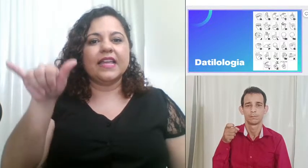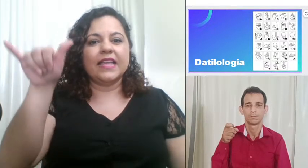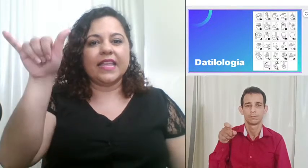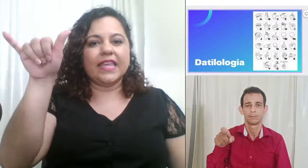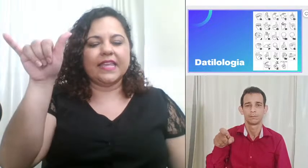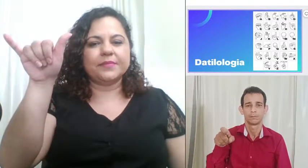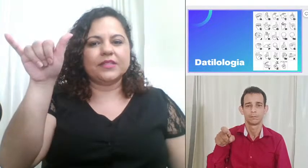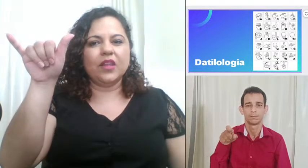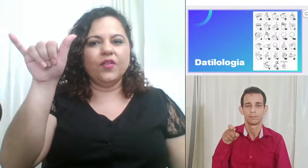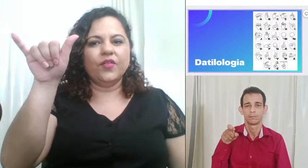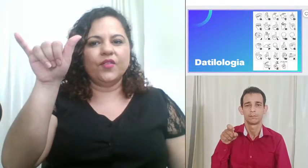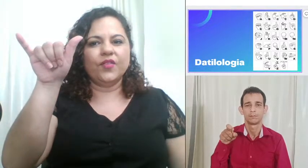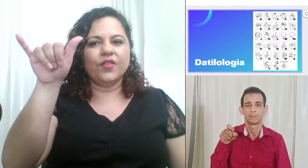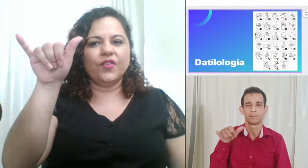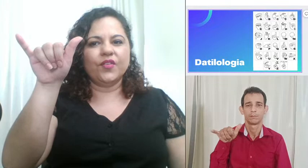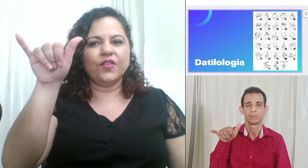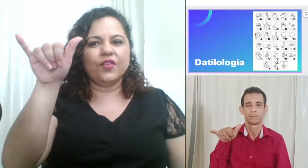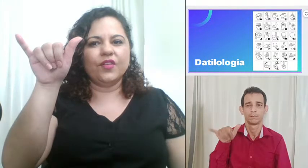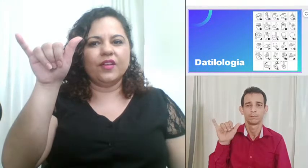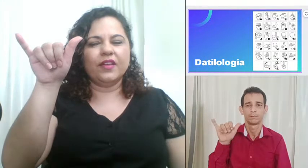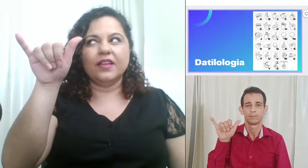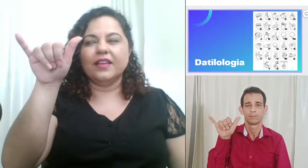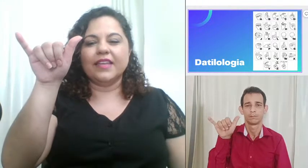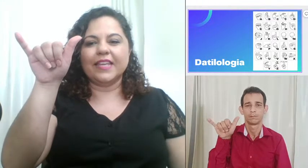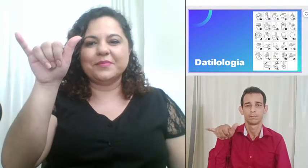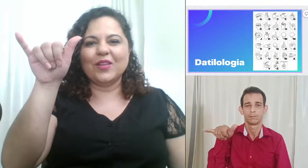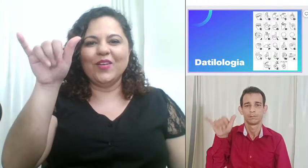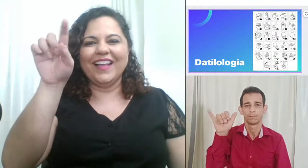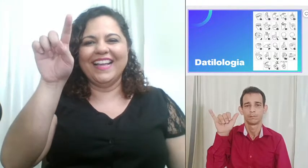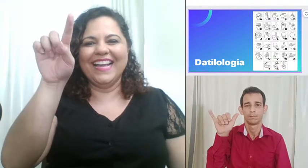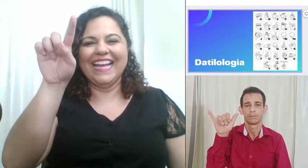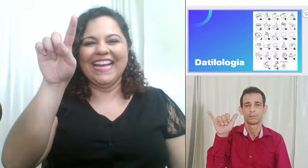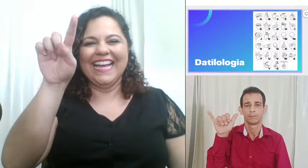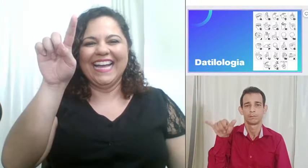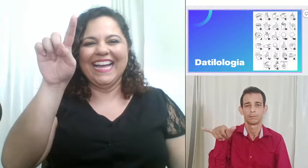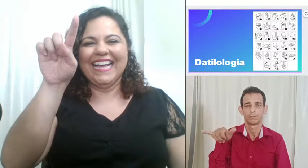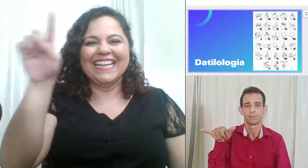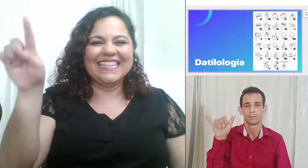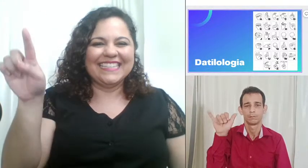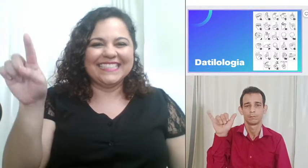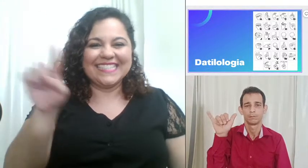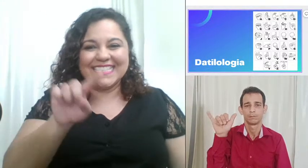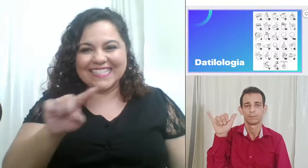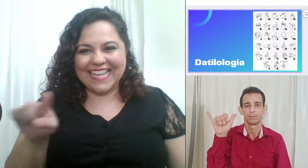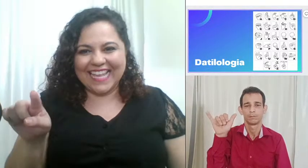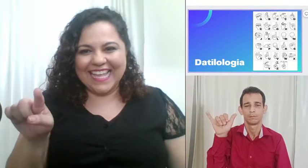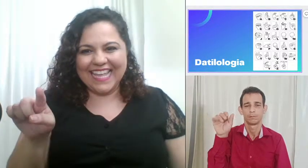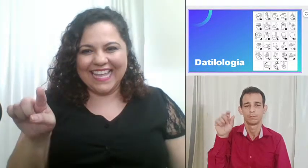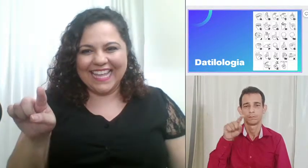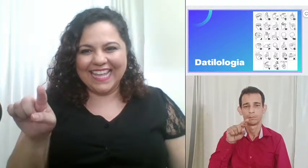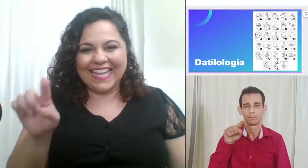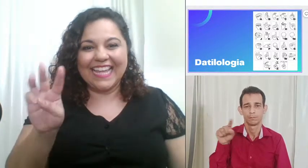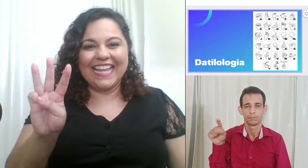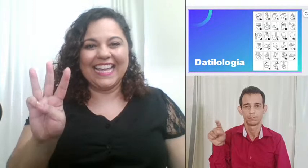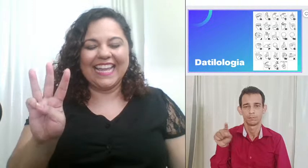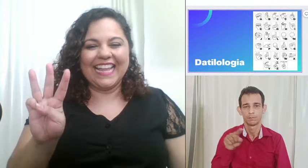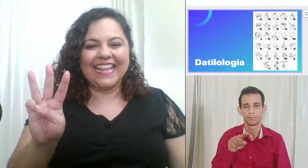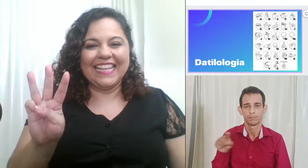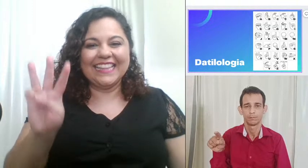X Y Y Y Z E